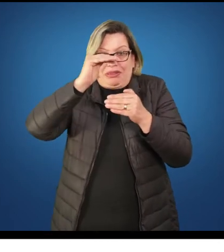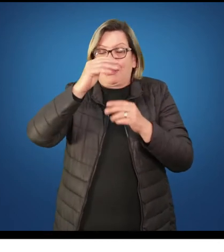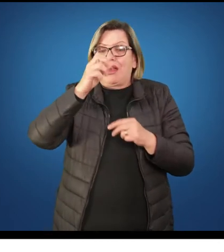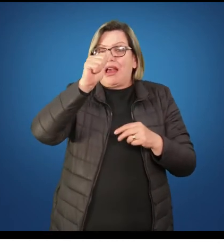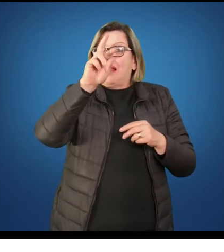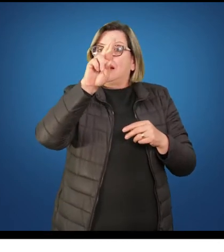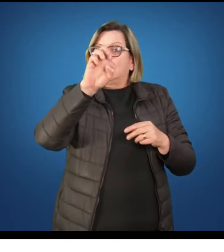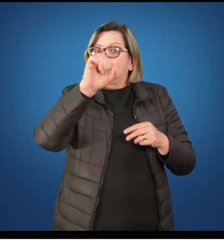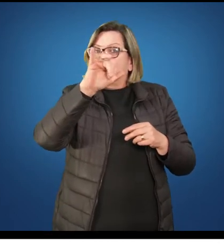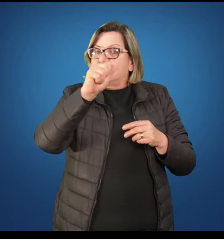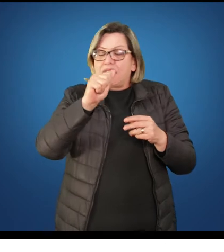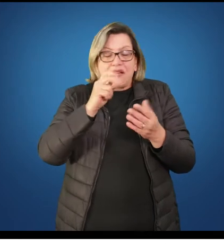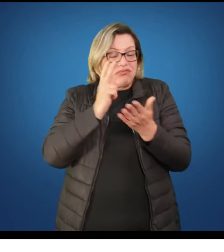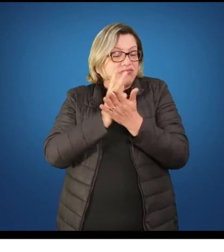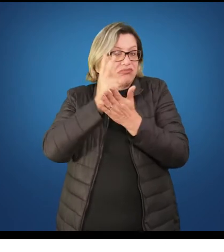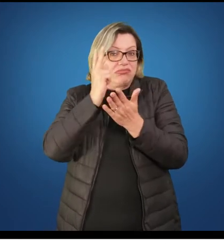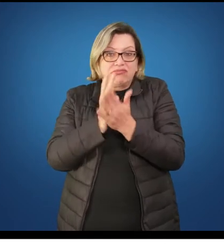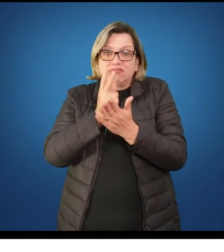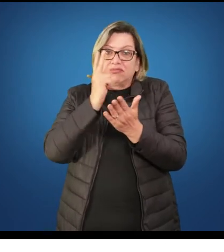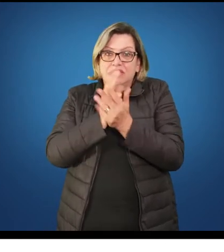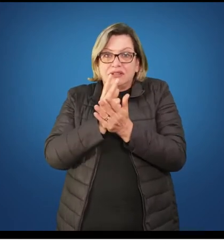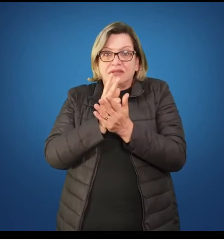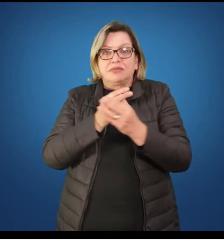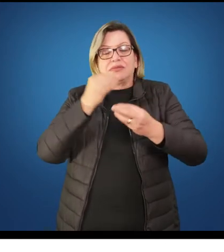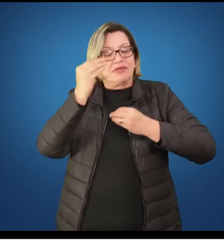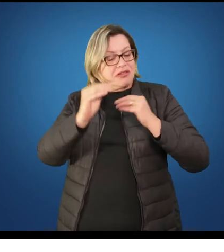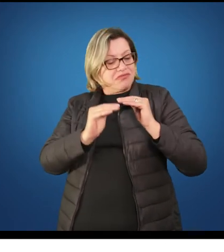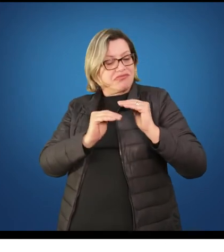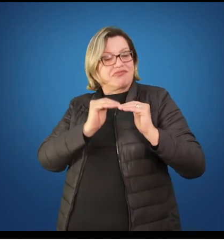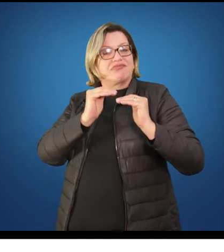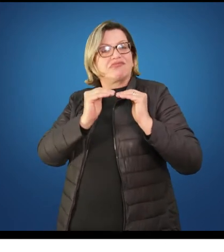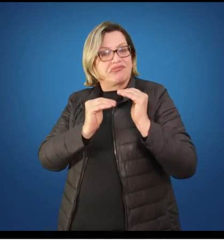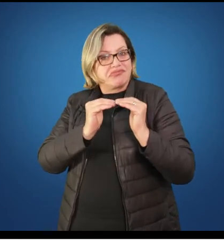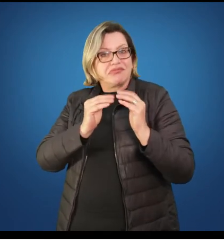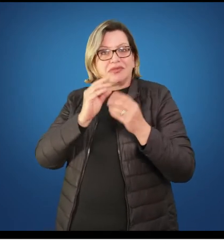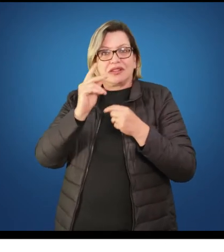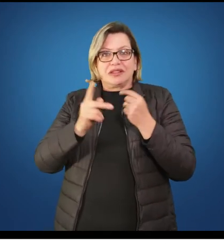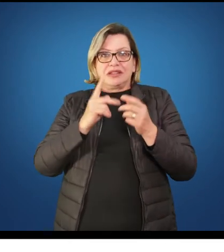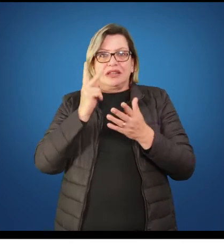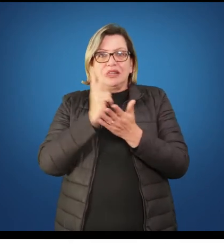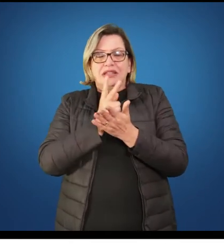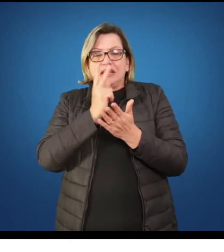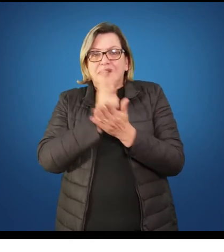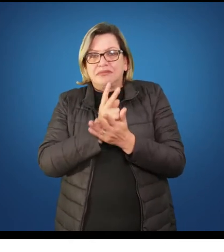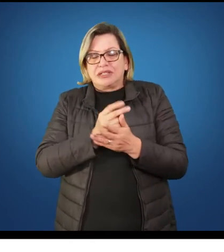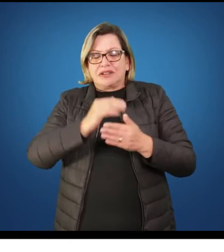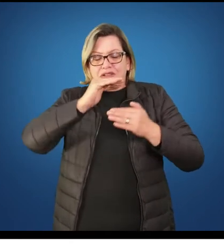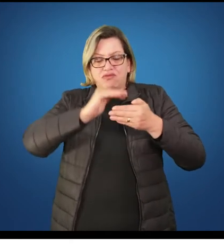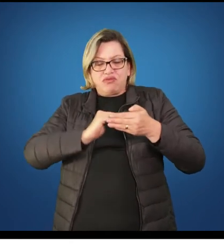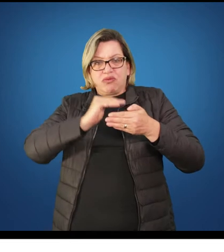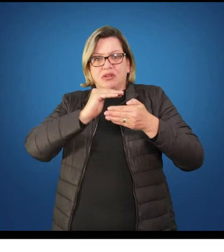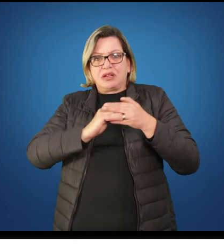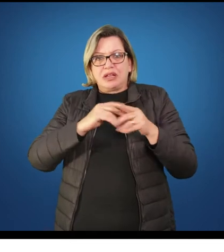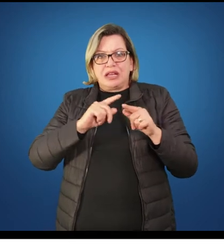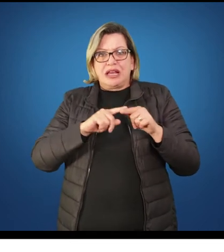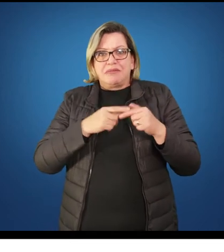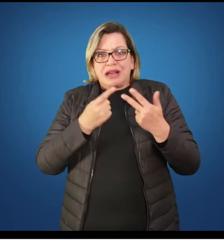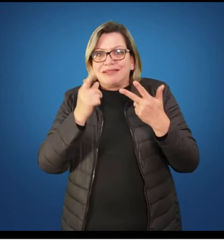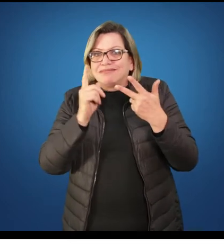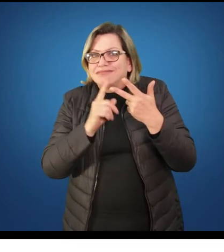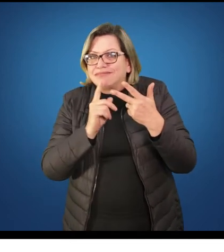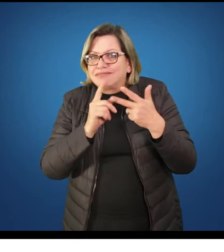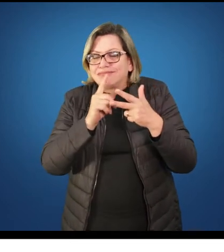quantidade vai depender justamente das experiências que vão me ser dadas, que vão me ser oferecidas.